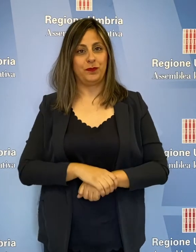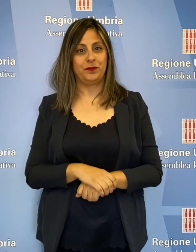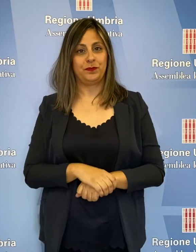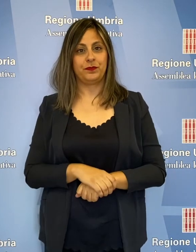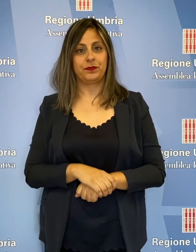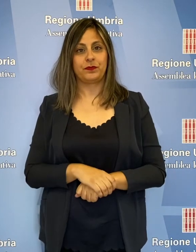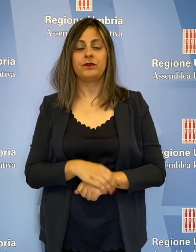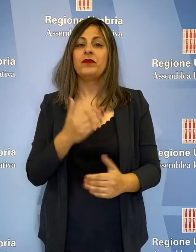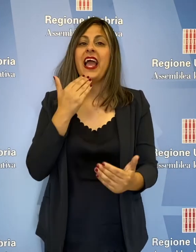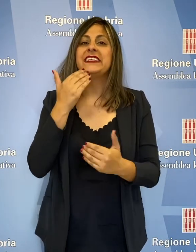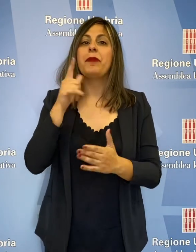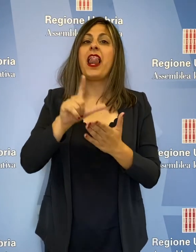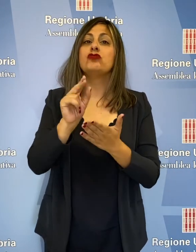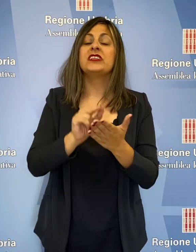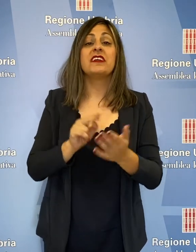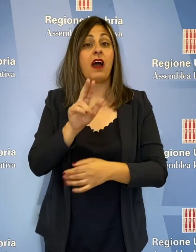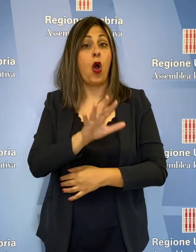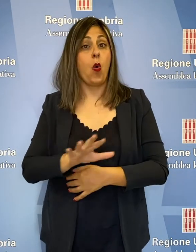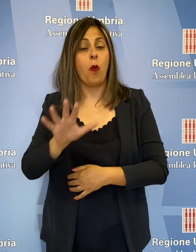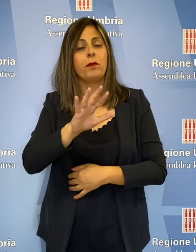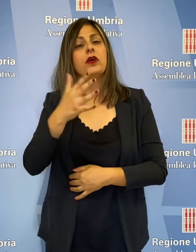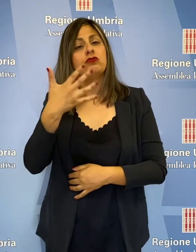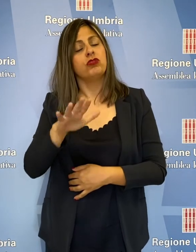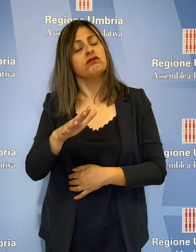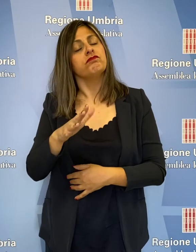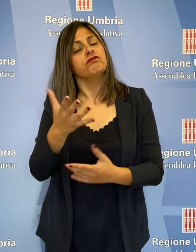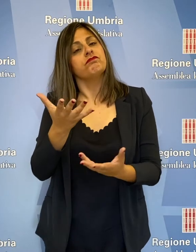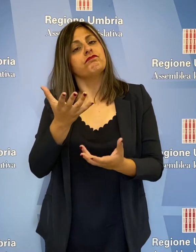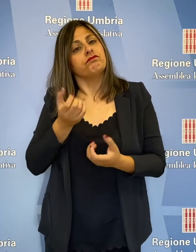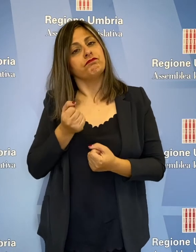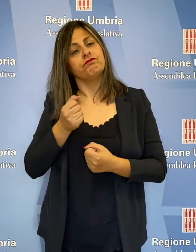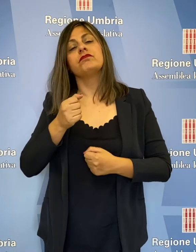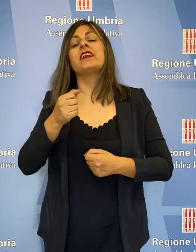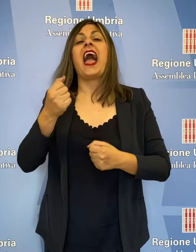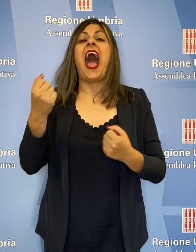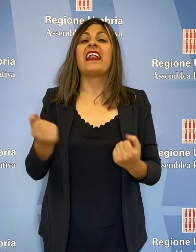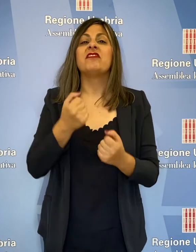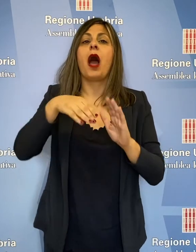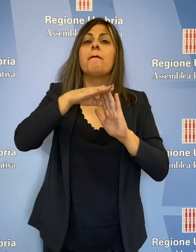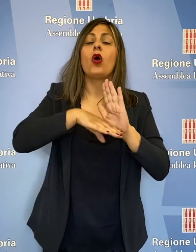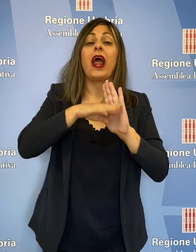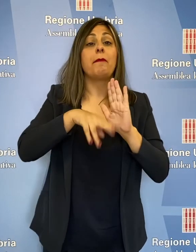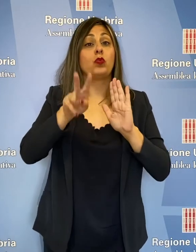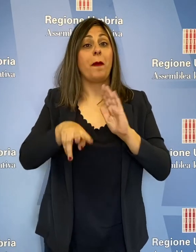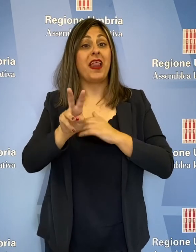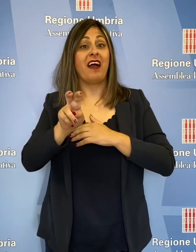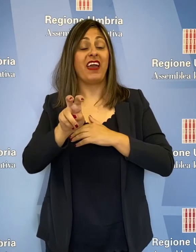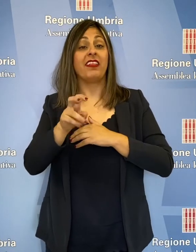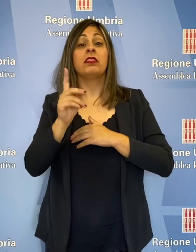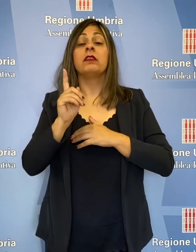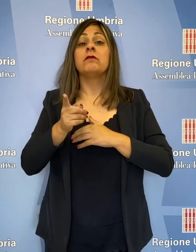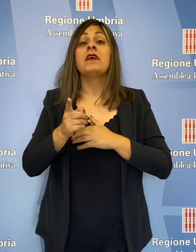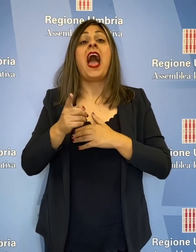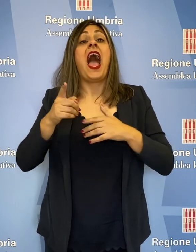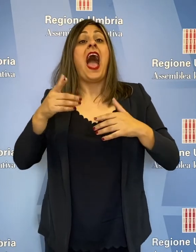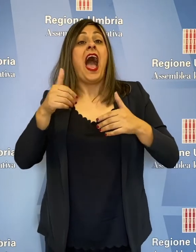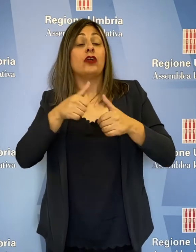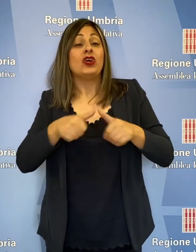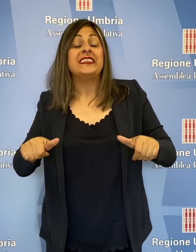L'Assemblea Legislativa dell'Umbria ha preso atto del programma di attività per il 2020 dell'Agenzia Forestale Regionale,